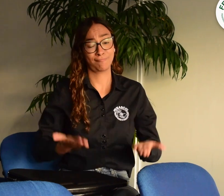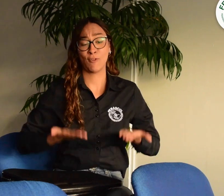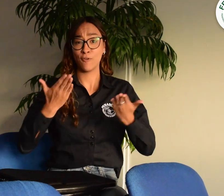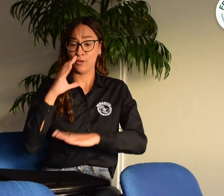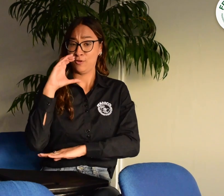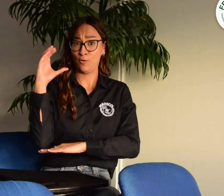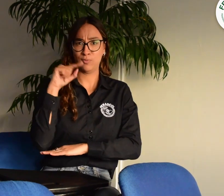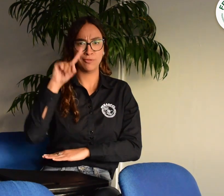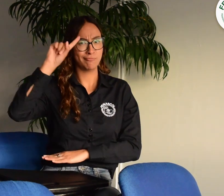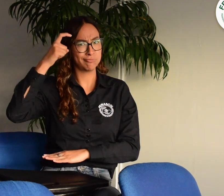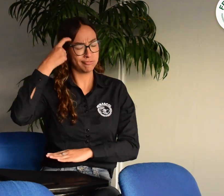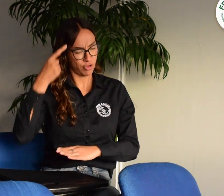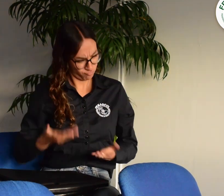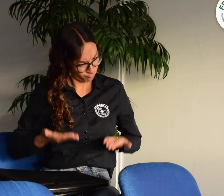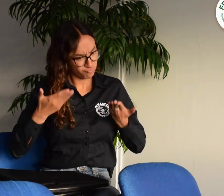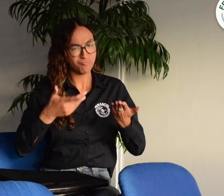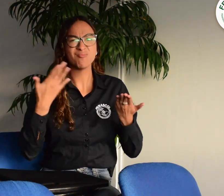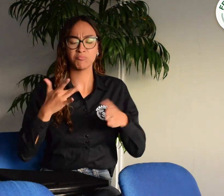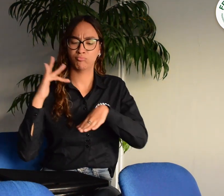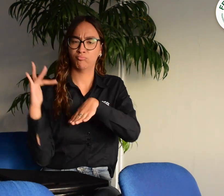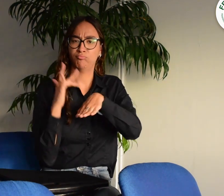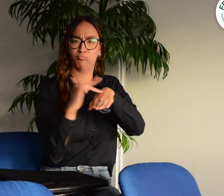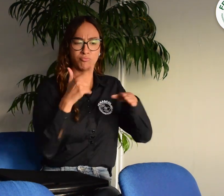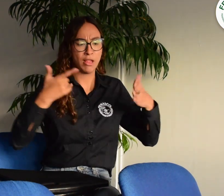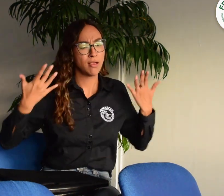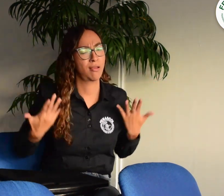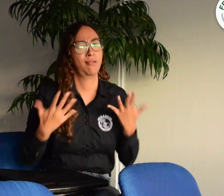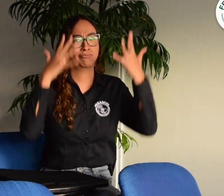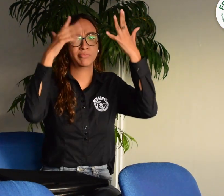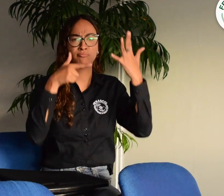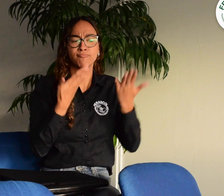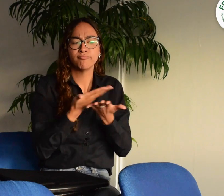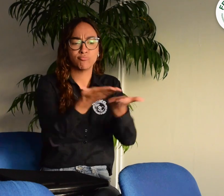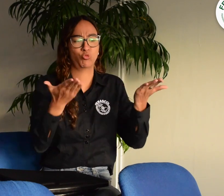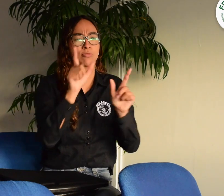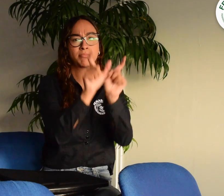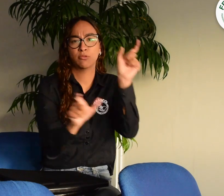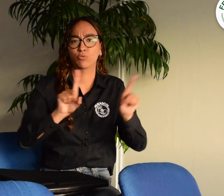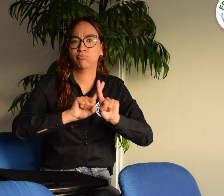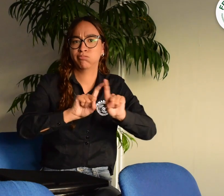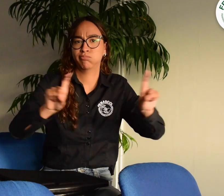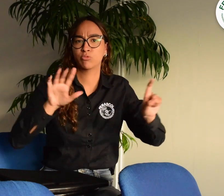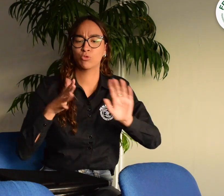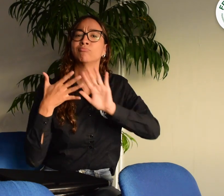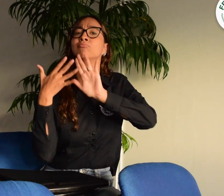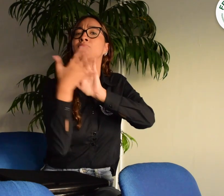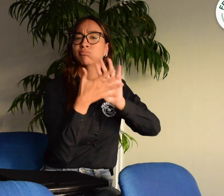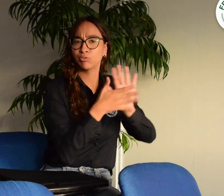El Gobierno Nacional lo hizo con el objetivo de promover y valorar la diversidad de los usuarios de la lengua de señas